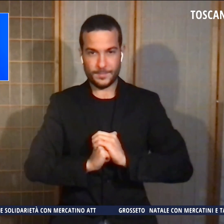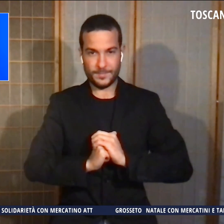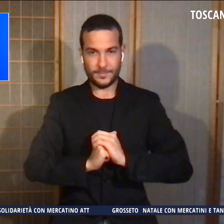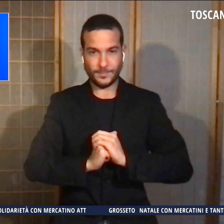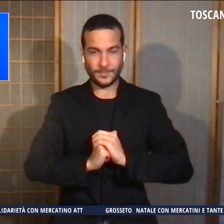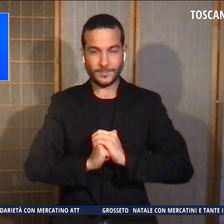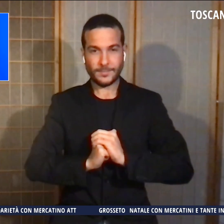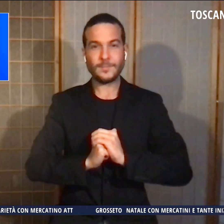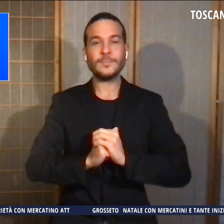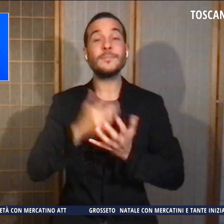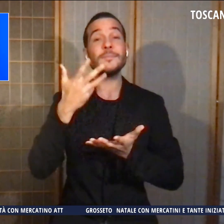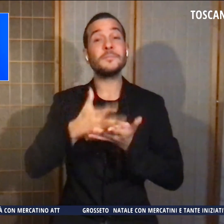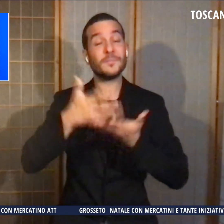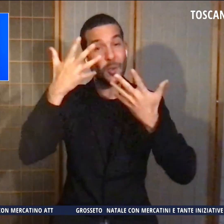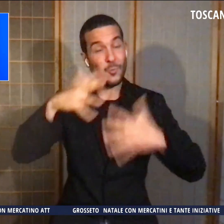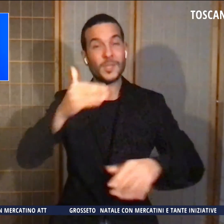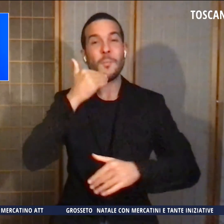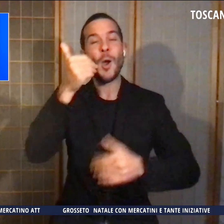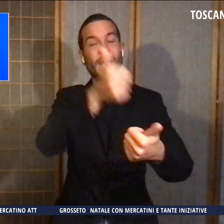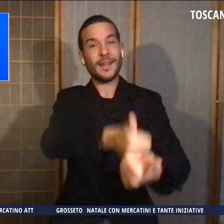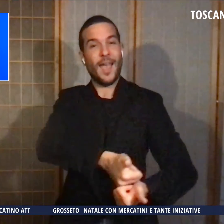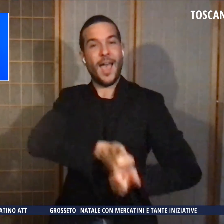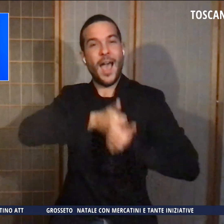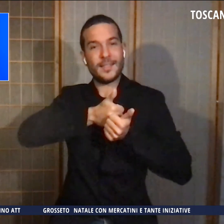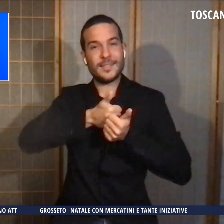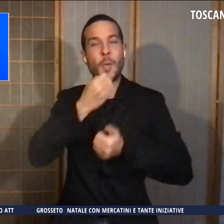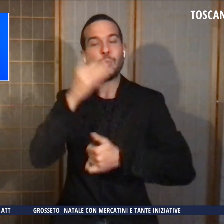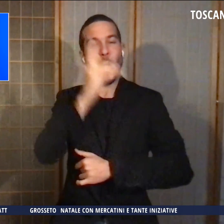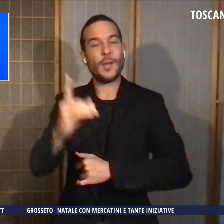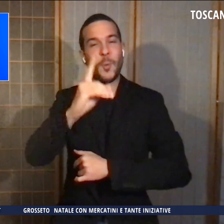Bene è tutto, grazie per averci seguito. Buona domenica.